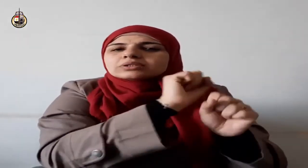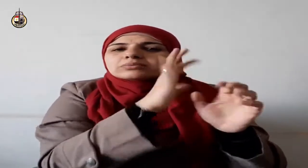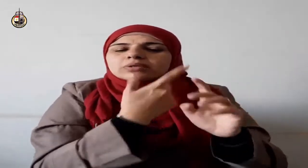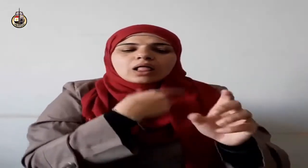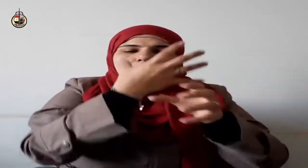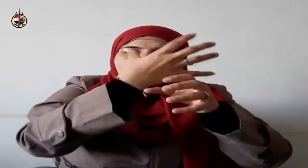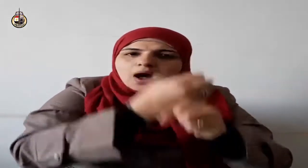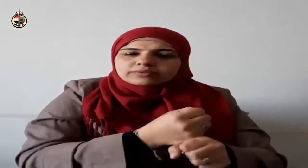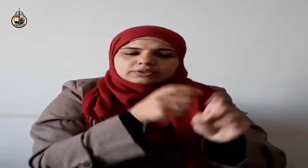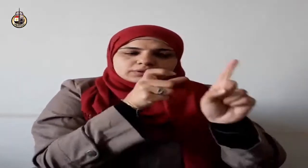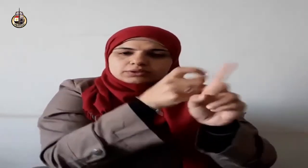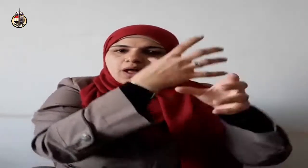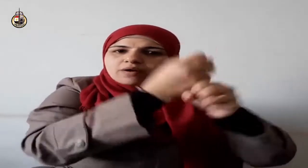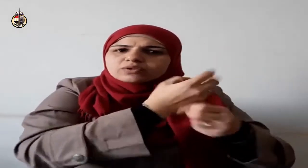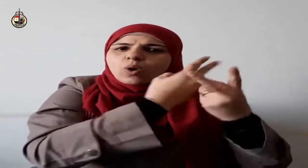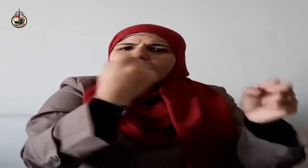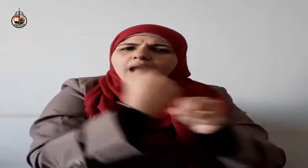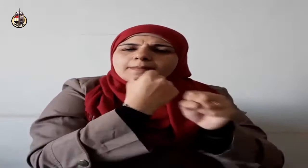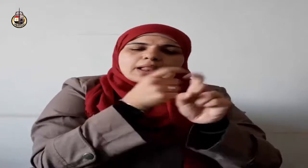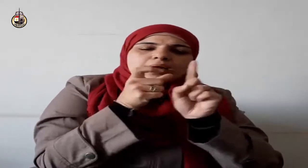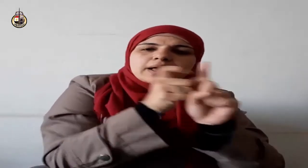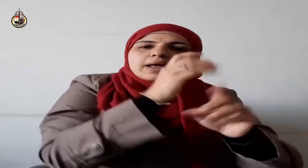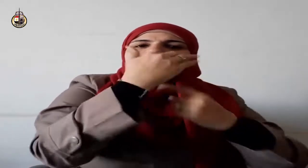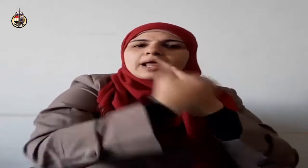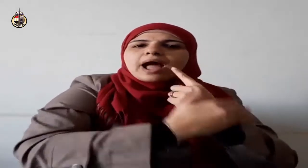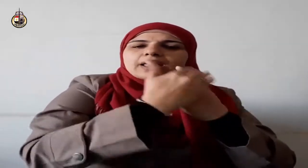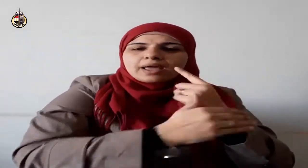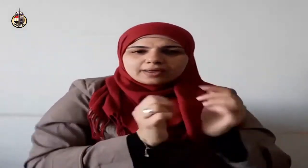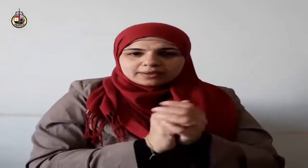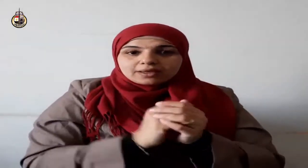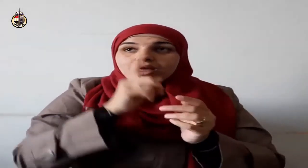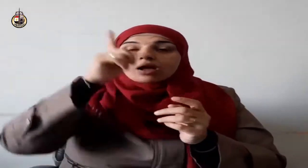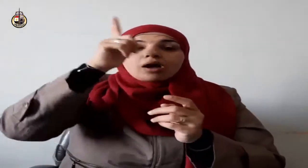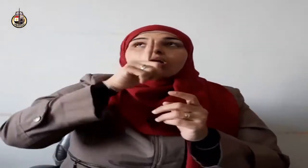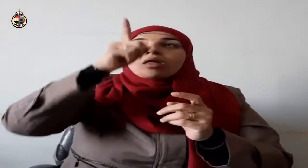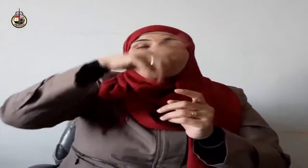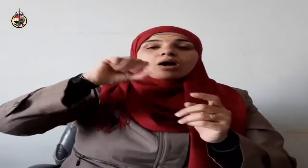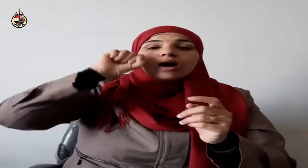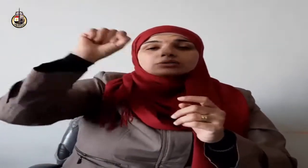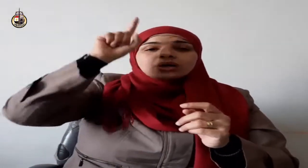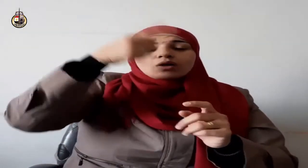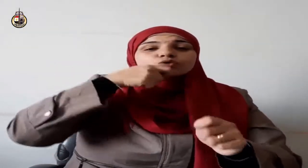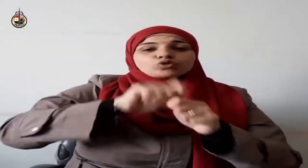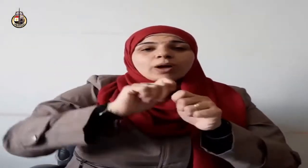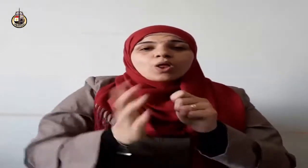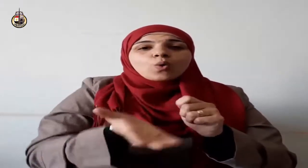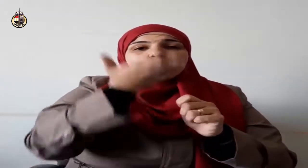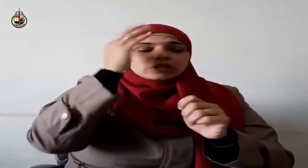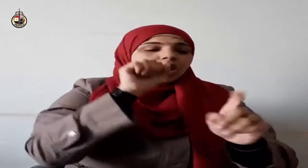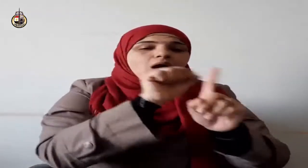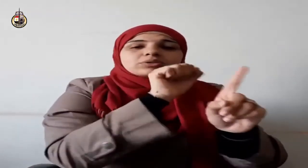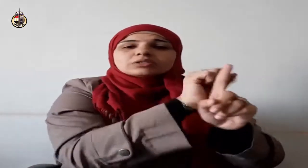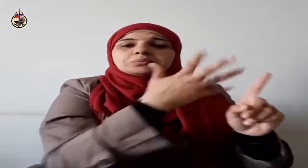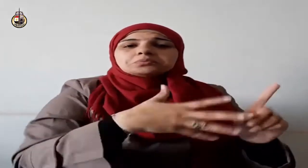ولا أدنى من ذلك ولا أكثر إلا هو معهم أينما كانوا